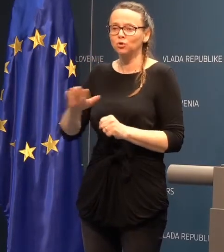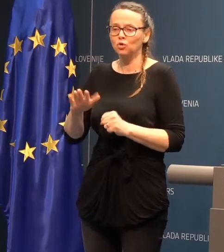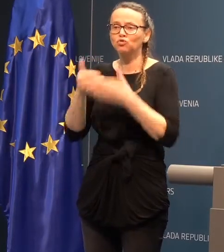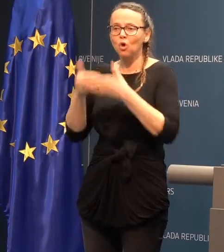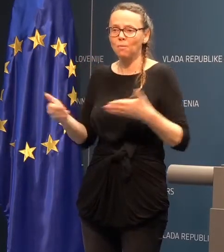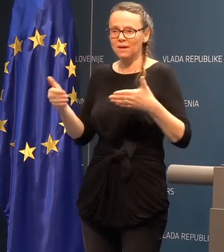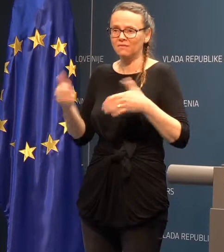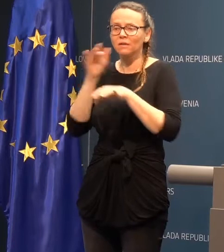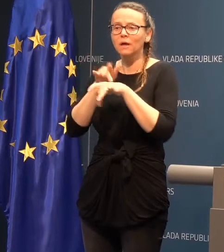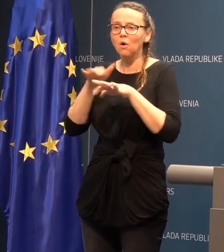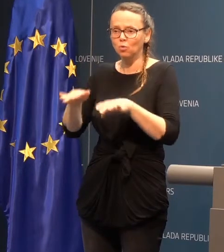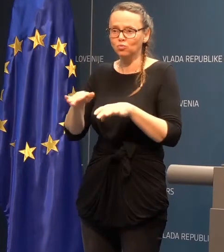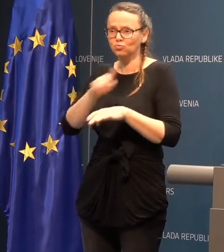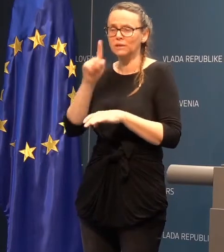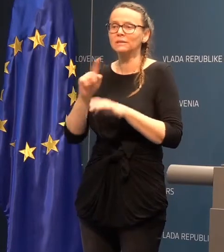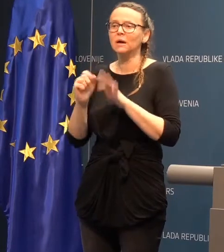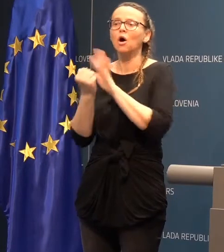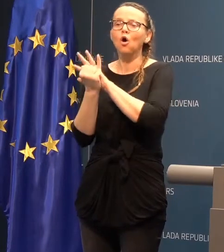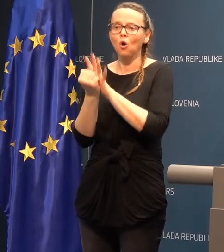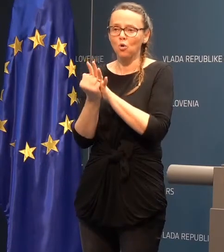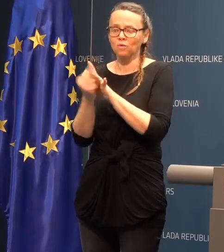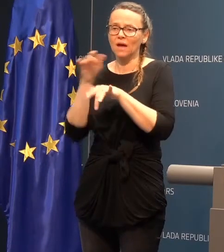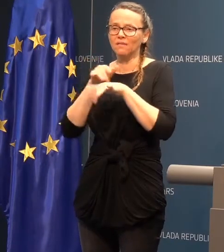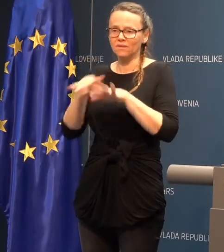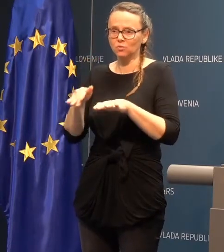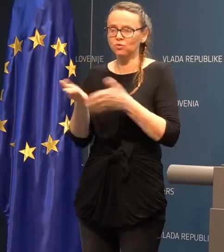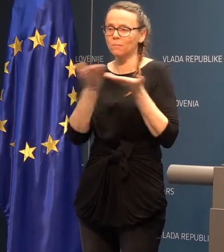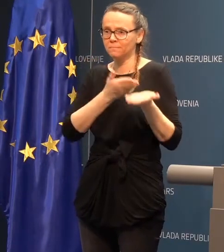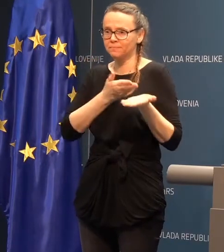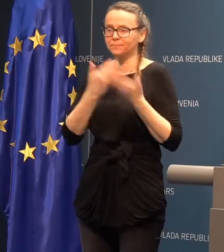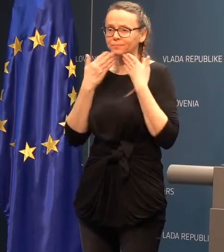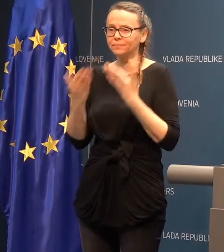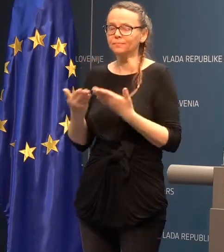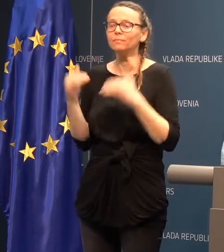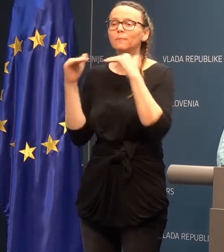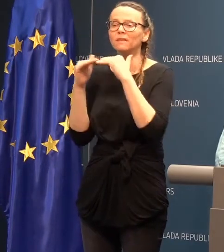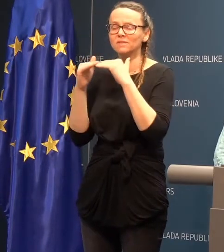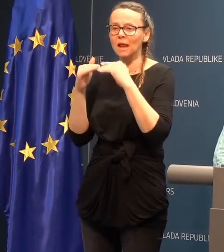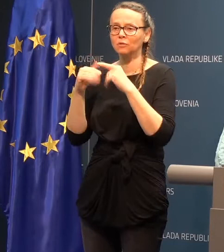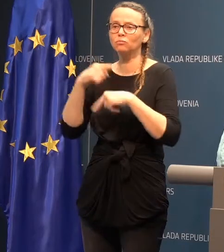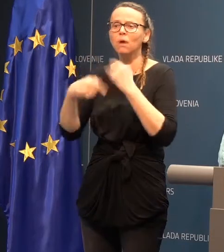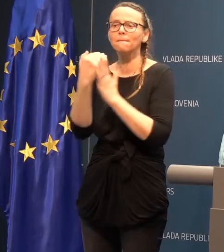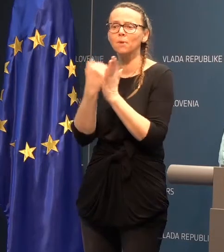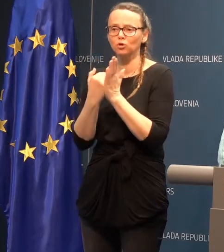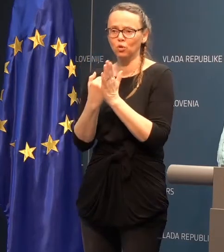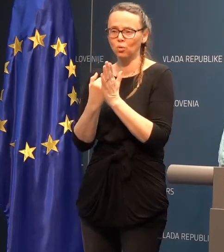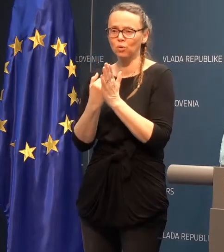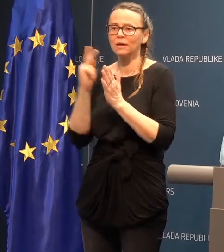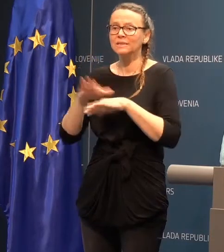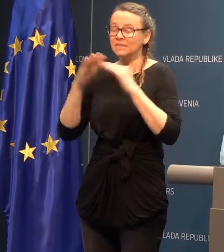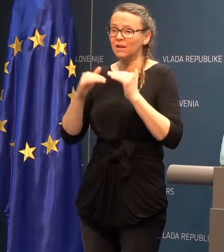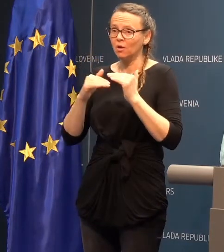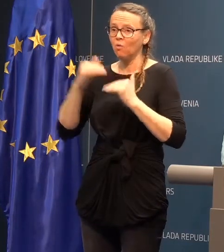omejevanja opužbe z koronavirusom. Izvolite, državna sekretarka. lepa. V skladu s protokolji, ki se za veliko